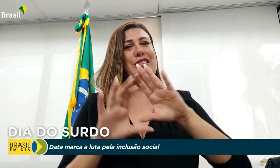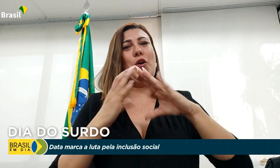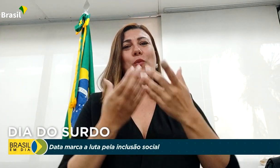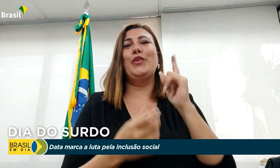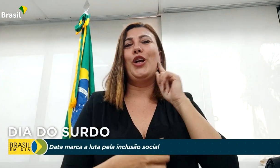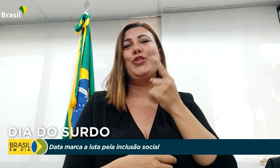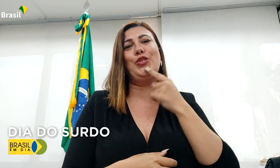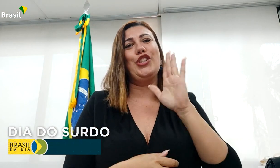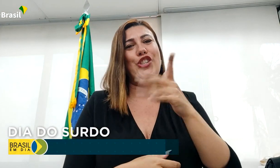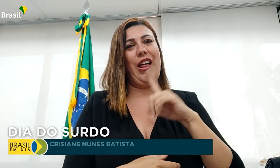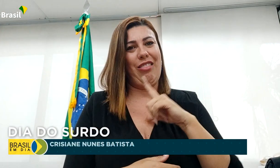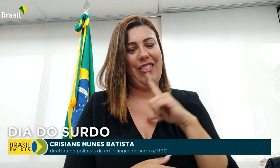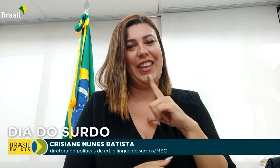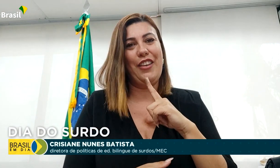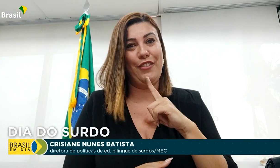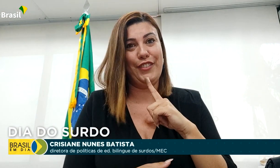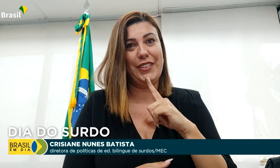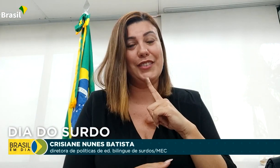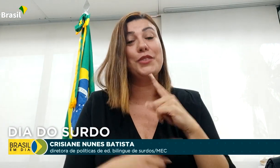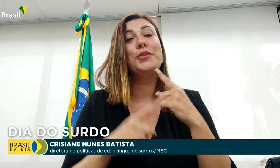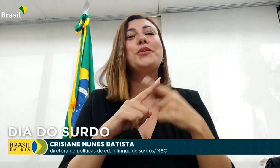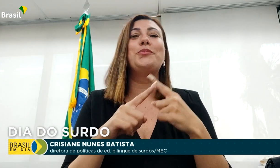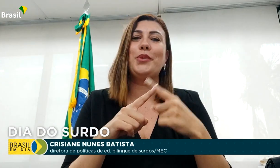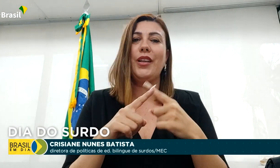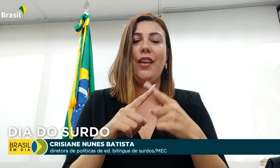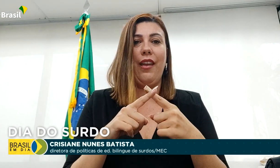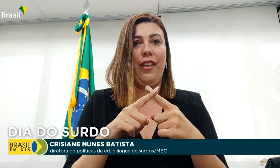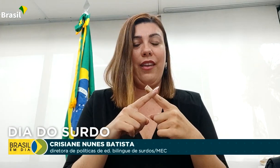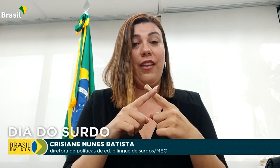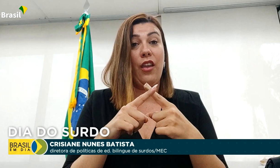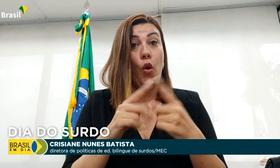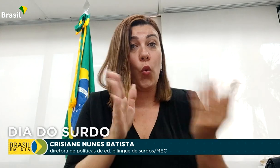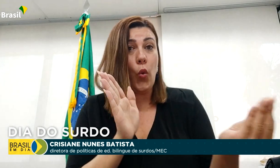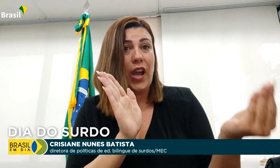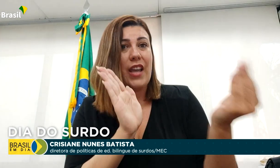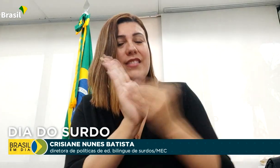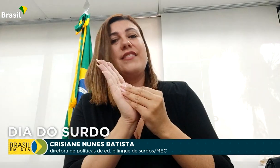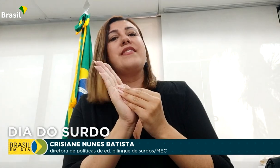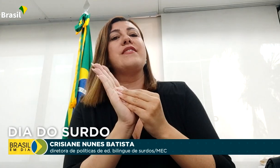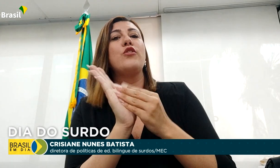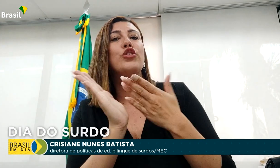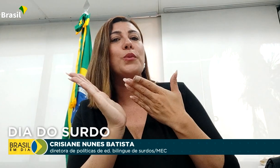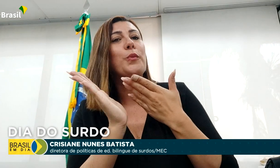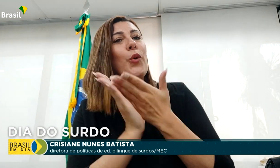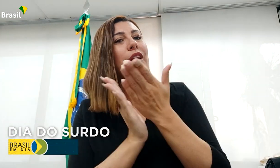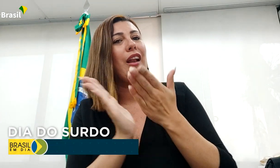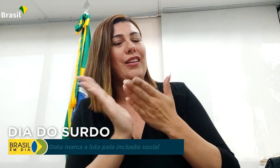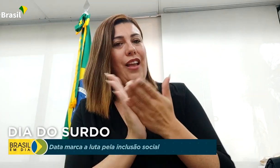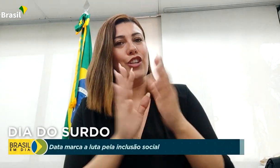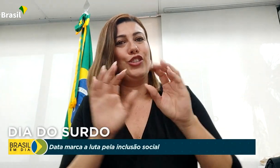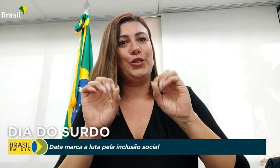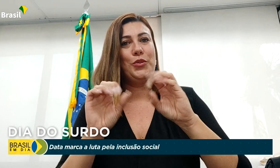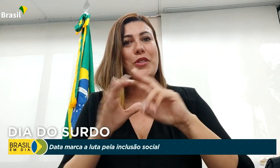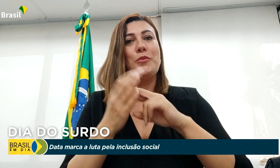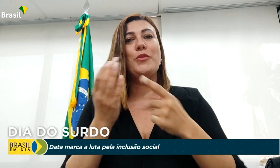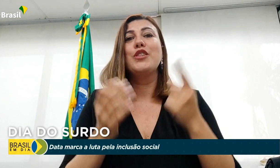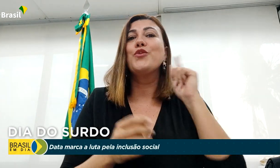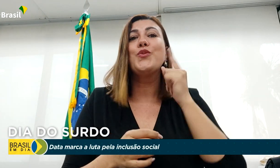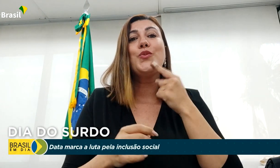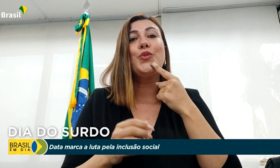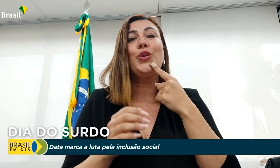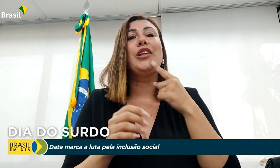conquista alcançada pela comunidade surda, onde a